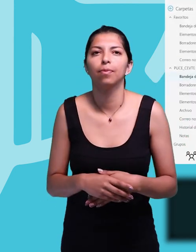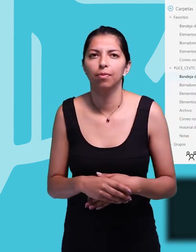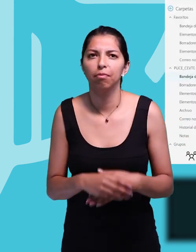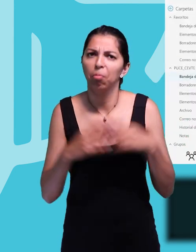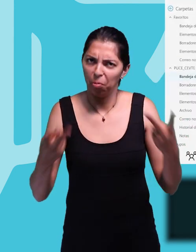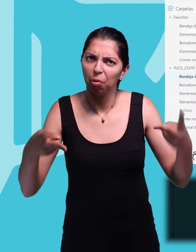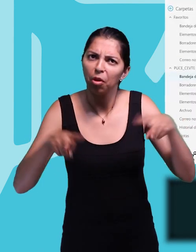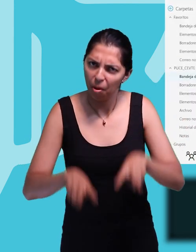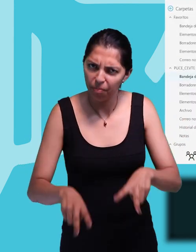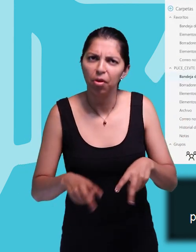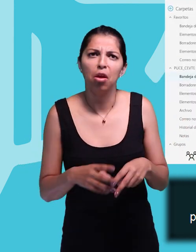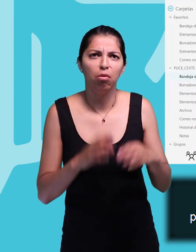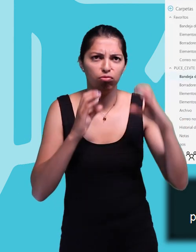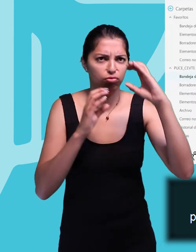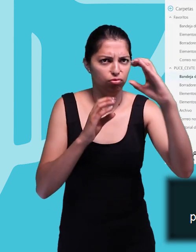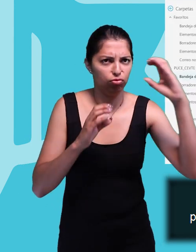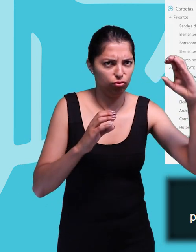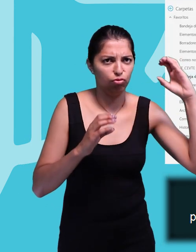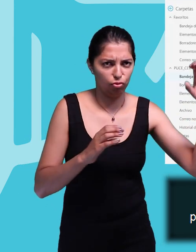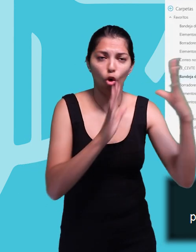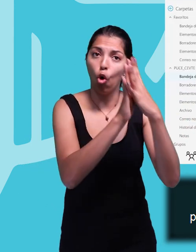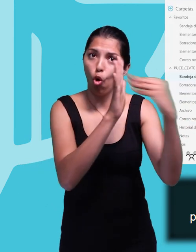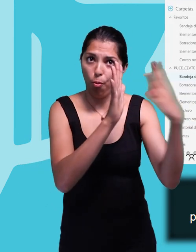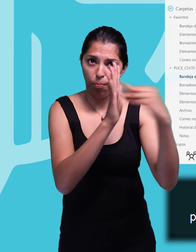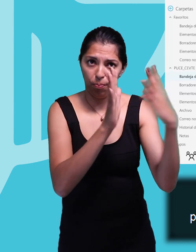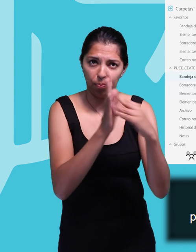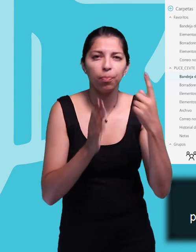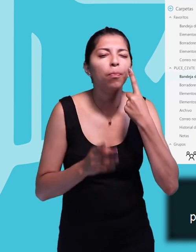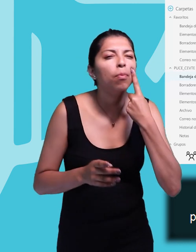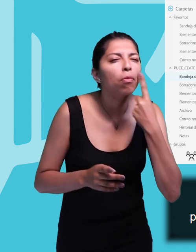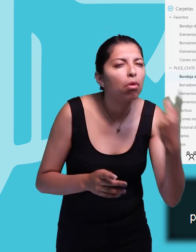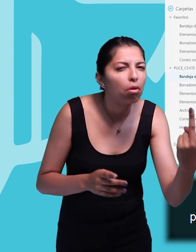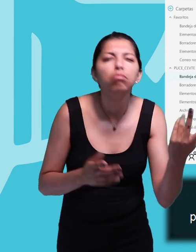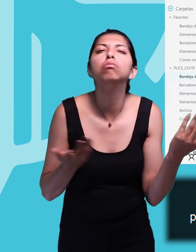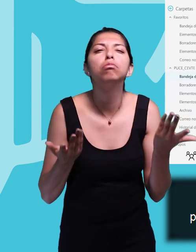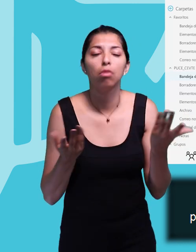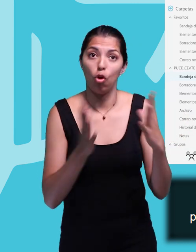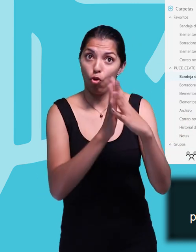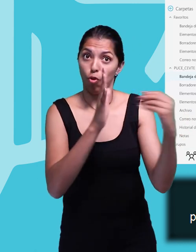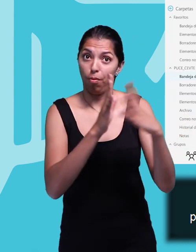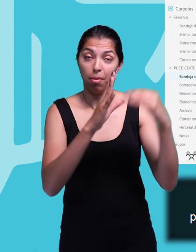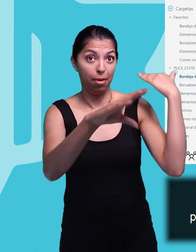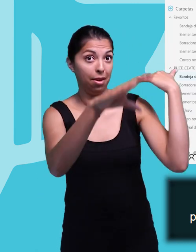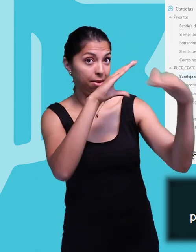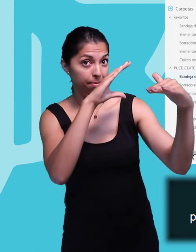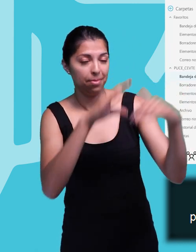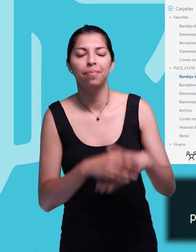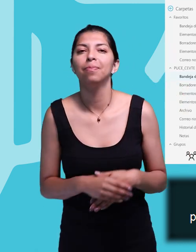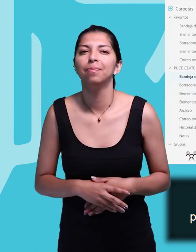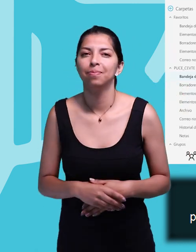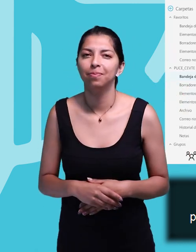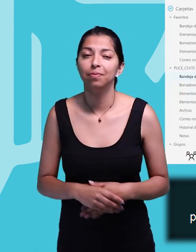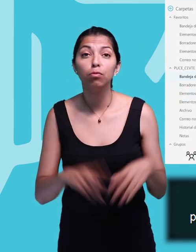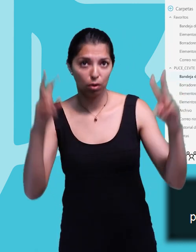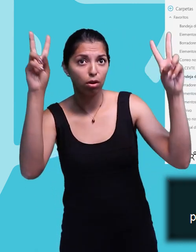opción Guardar. También podemos agregar usuarios en copia para que tengan conocimiento del correo electrónico, en este caso la cuenta desde la que estoy